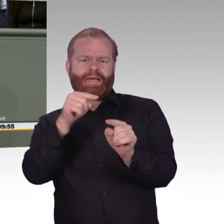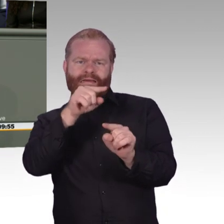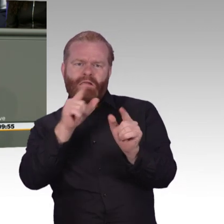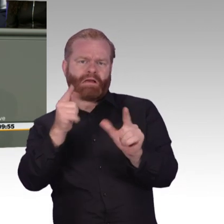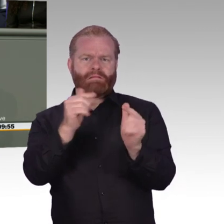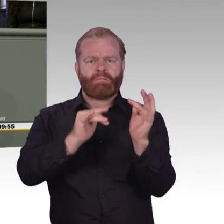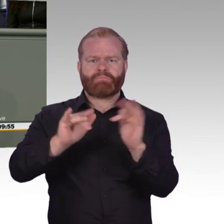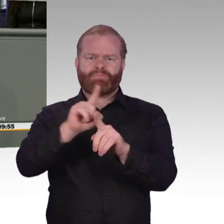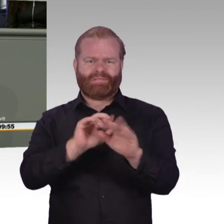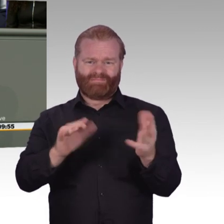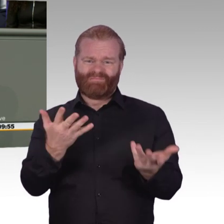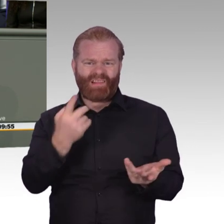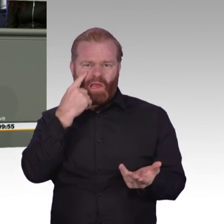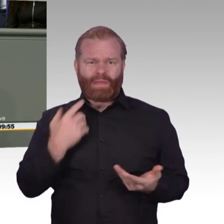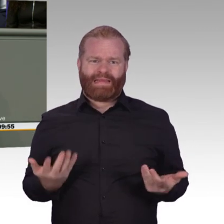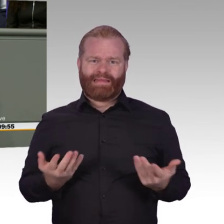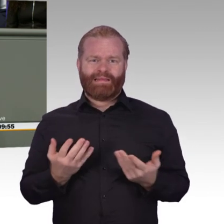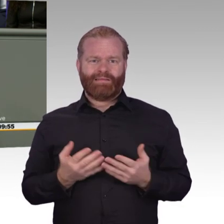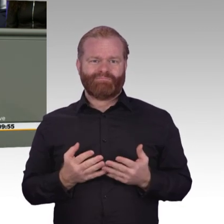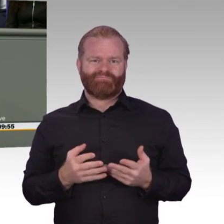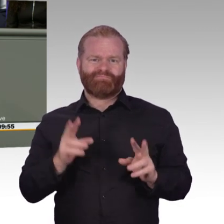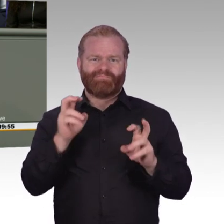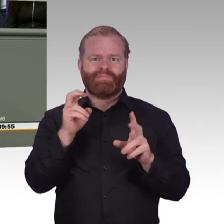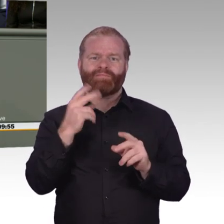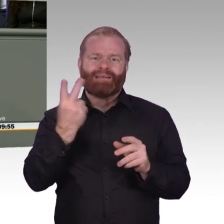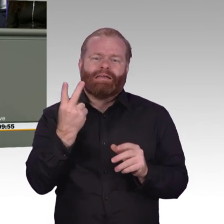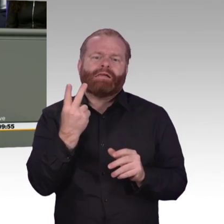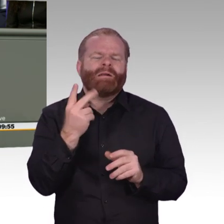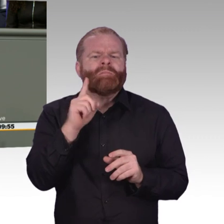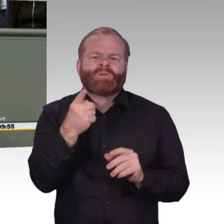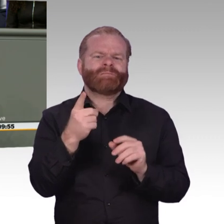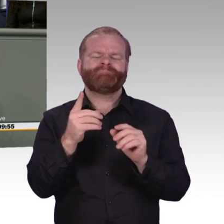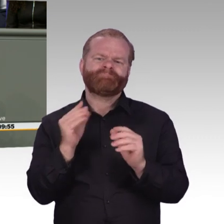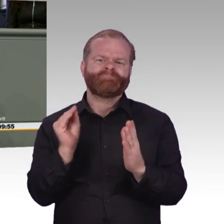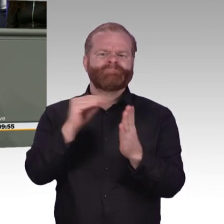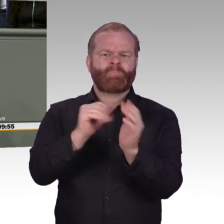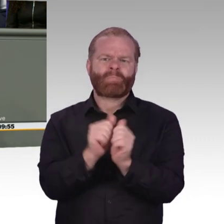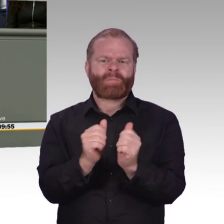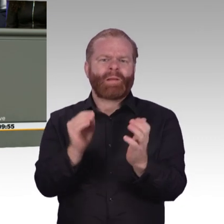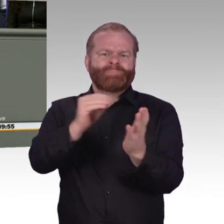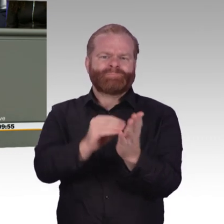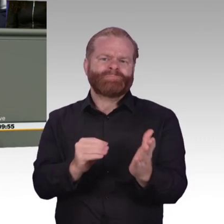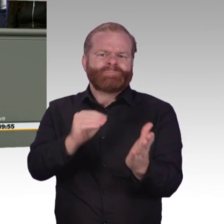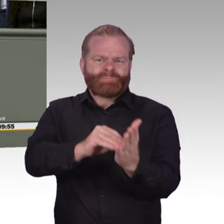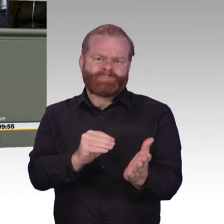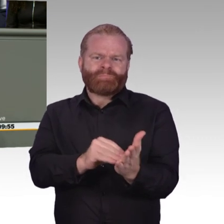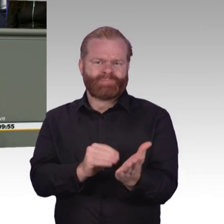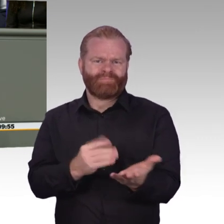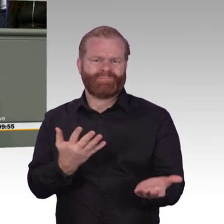findet sie bei Ihnen überhaupt nicht statt. Nein, Sie sagen ja, jeder ist jetzt Digitalminister. Wir haben 14 Ressortchefs, einen Kanzleramtschef, eine